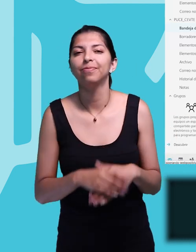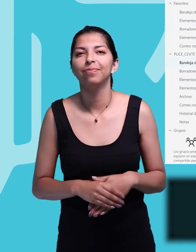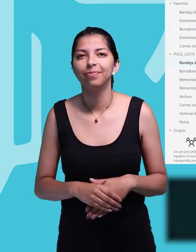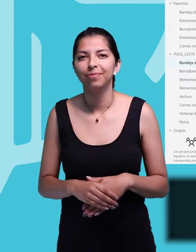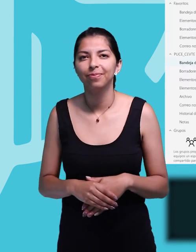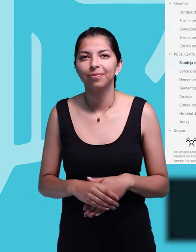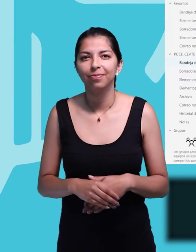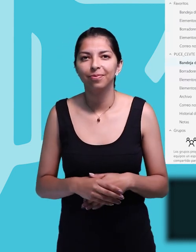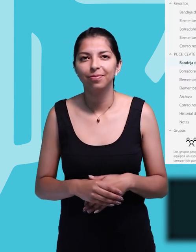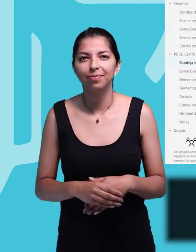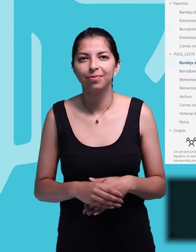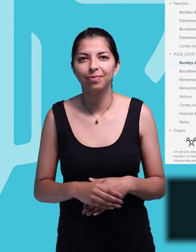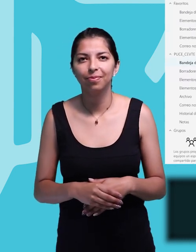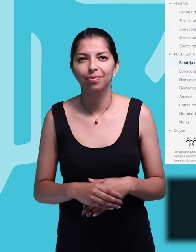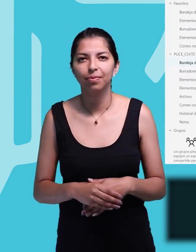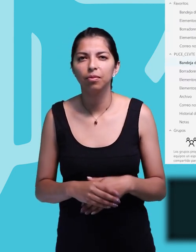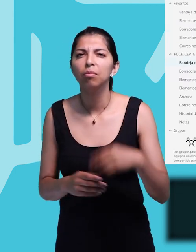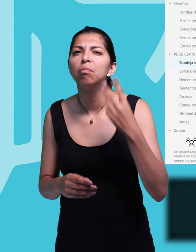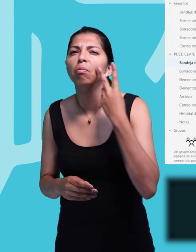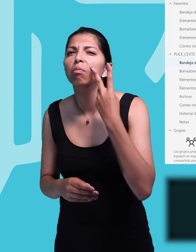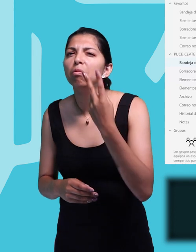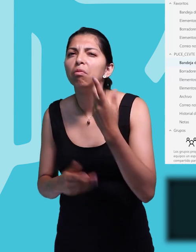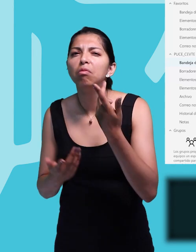presionamos el botón Enviar para remitir el correo electrónico.